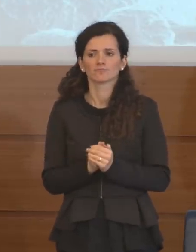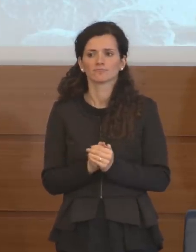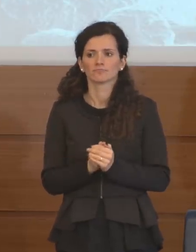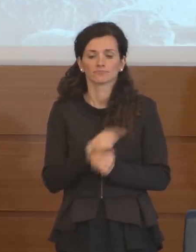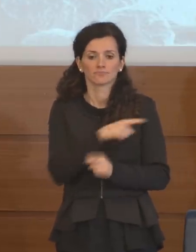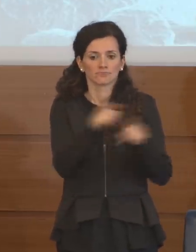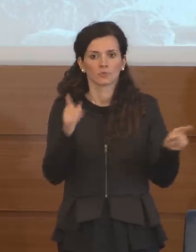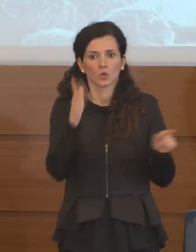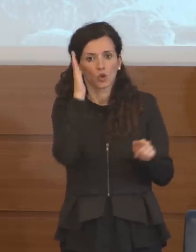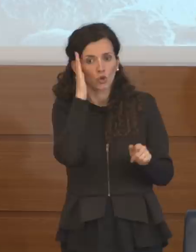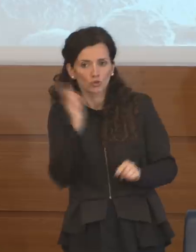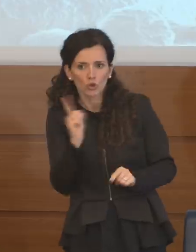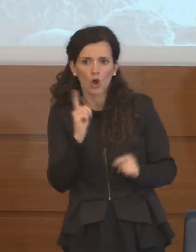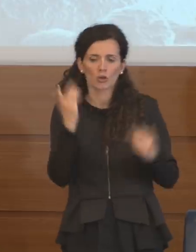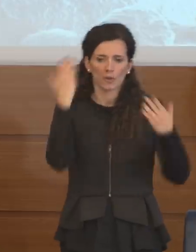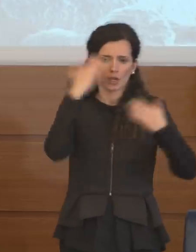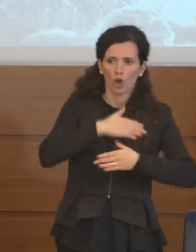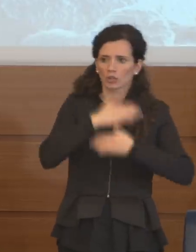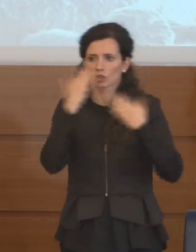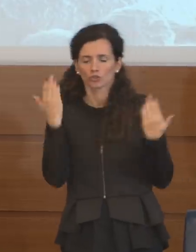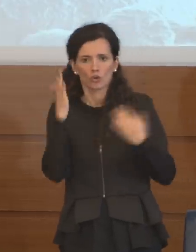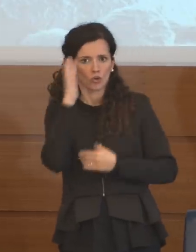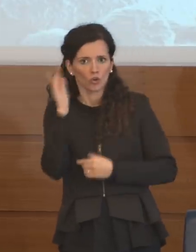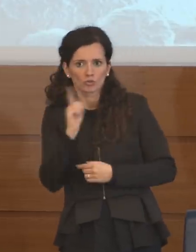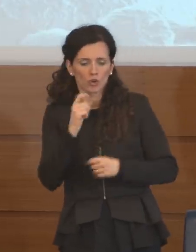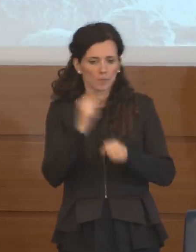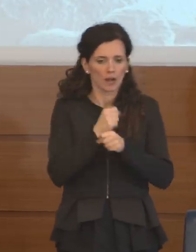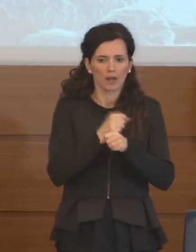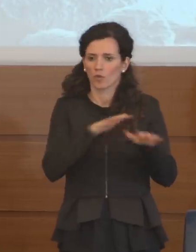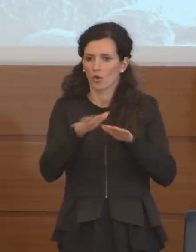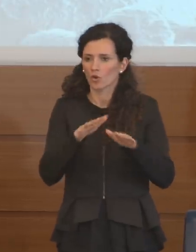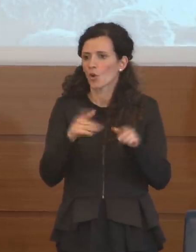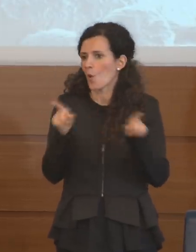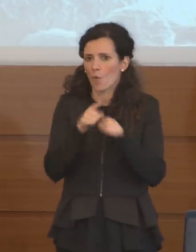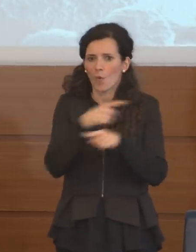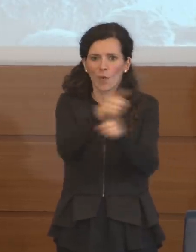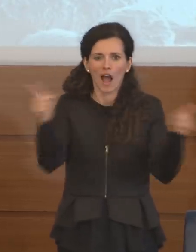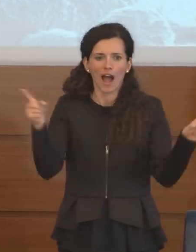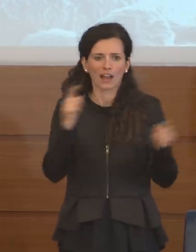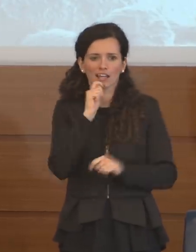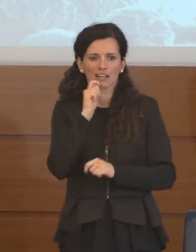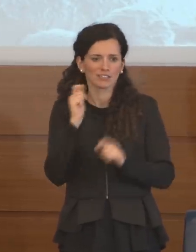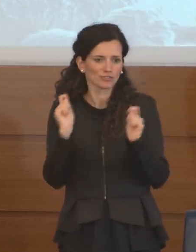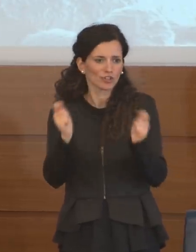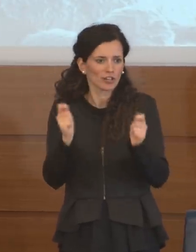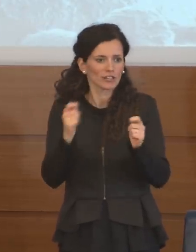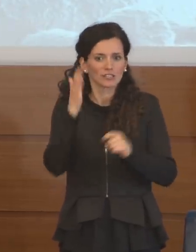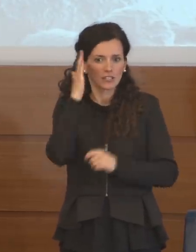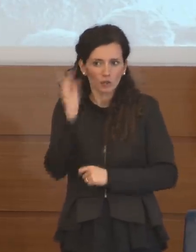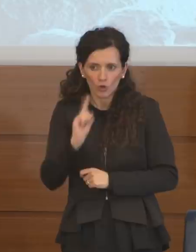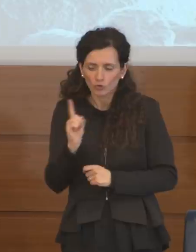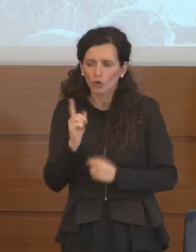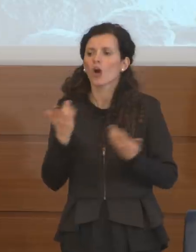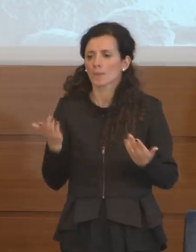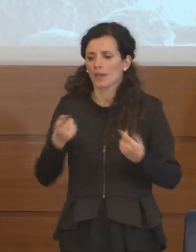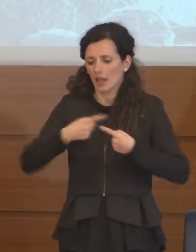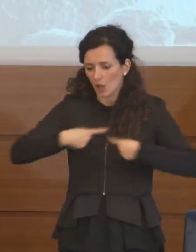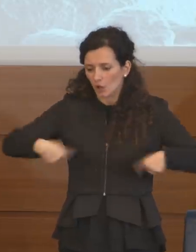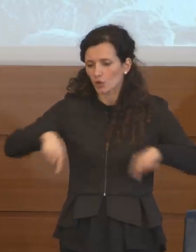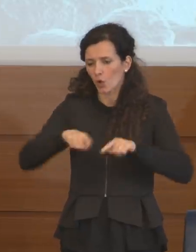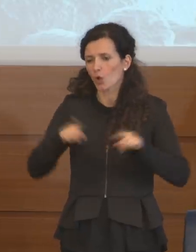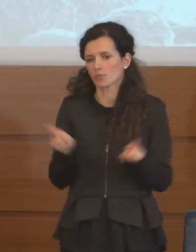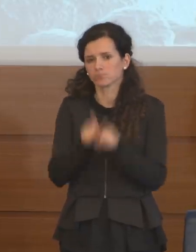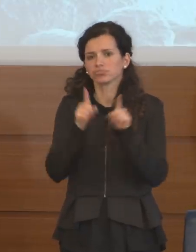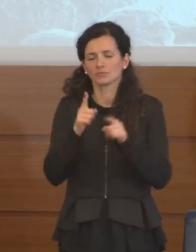non dormono notte e giorno perché purtroppo non dormite neanche voi notte e giorno come anche noi facciamo poco